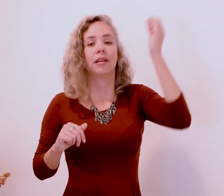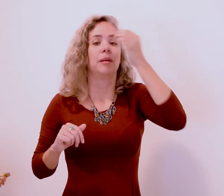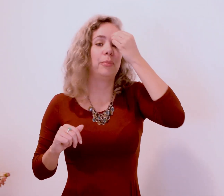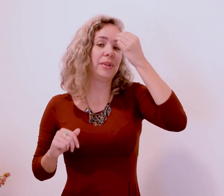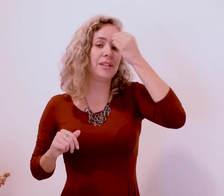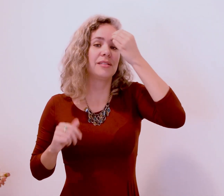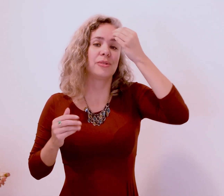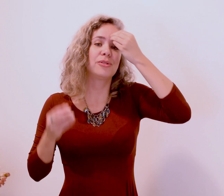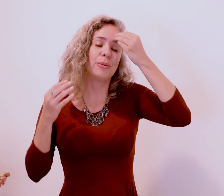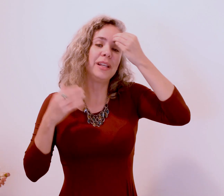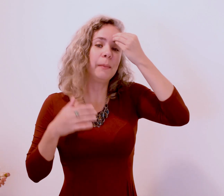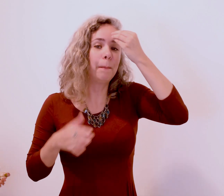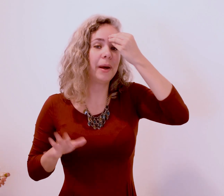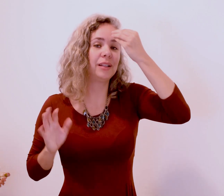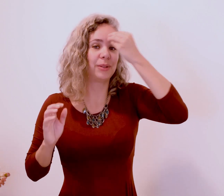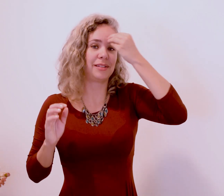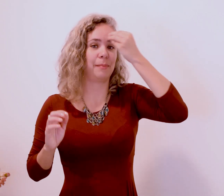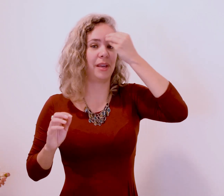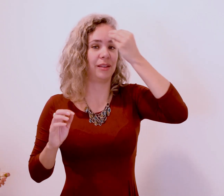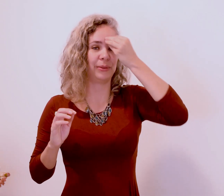Por isso eu estou limpando esse medo